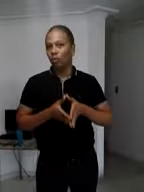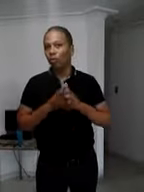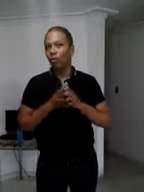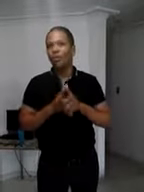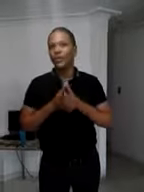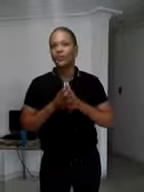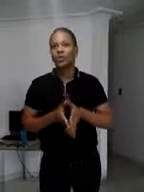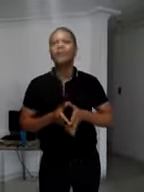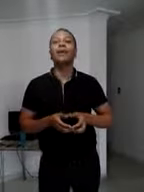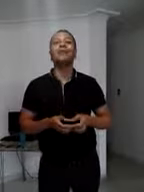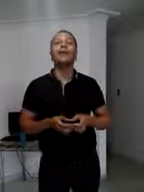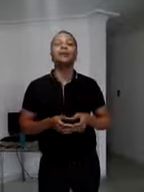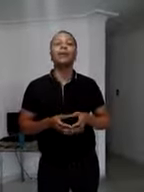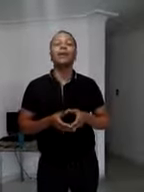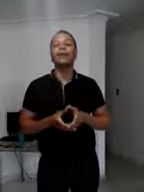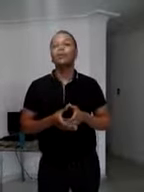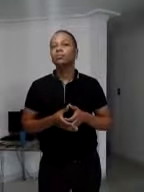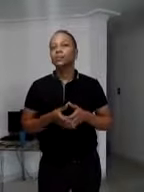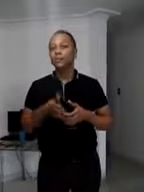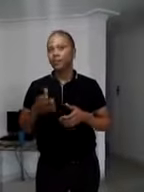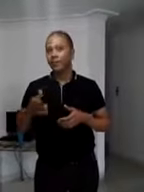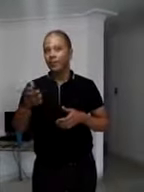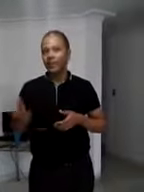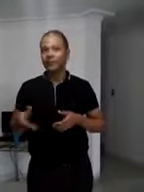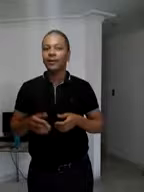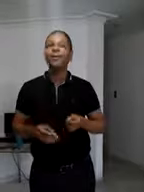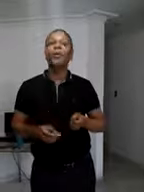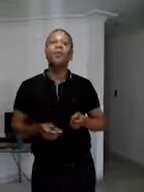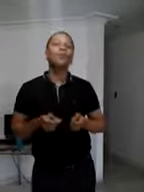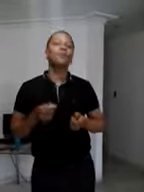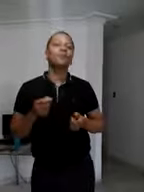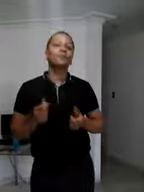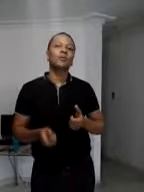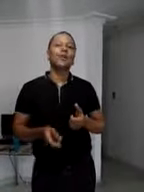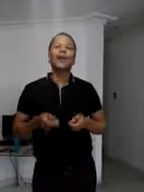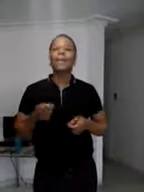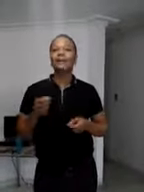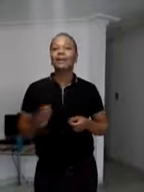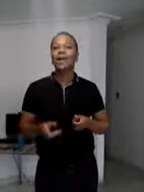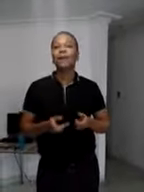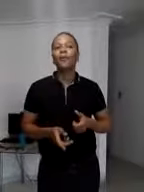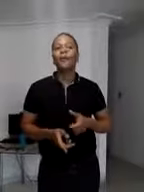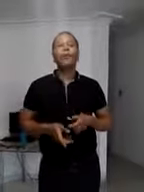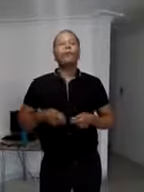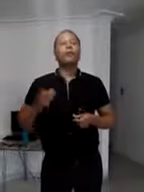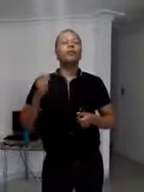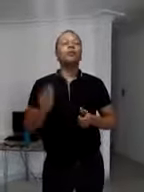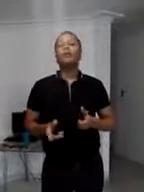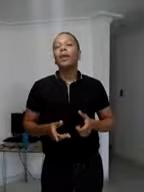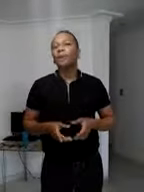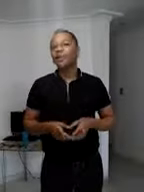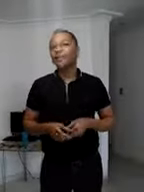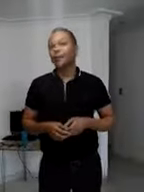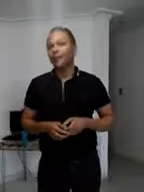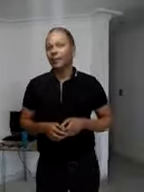No incluye instalación. La instalación la realiza un tercero independiente, un profesional capacitado y con toda la experiencia de vida.